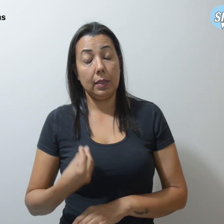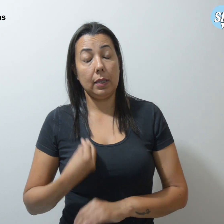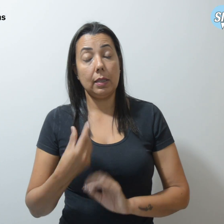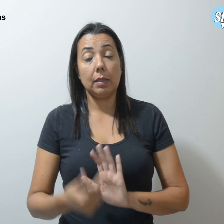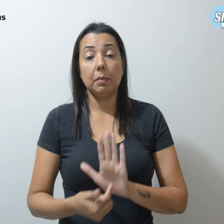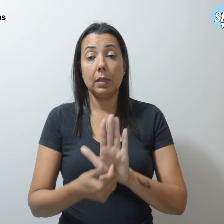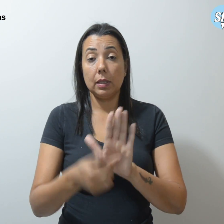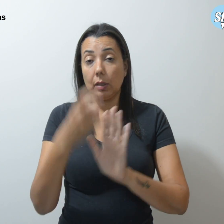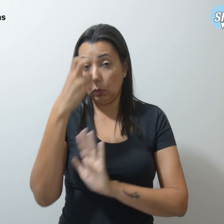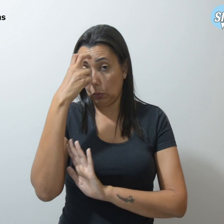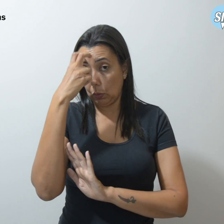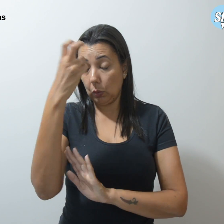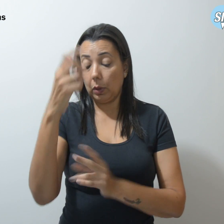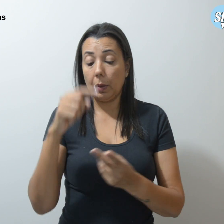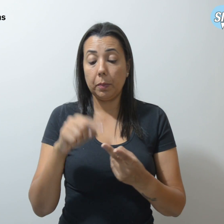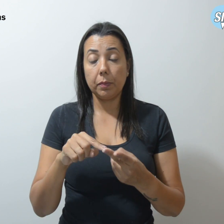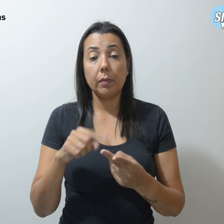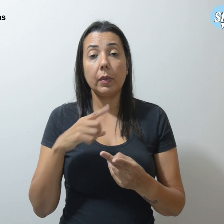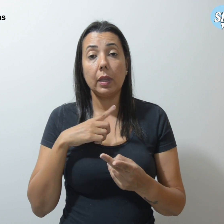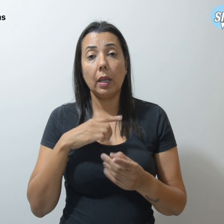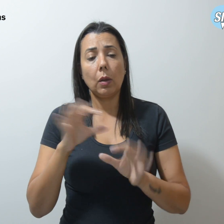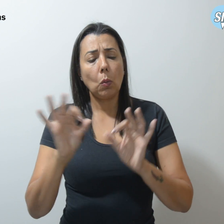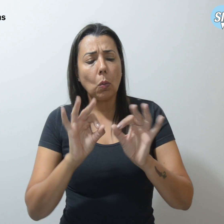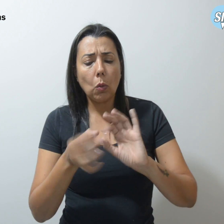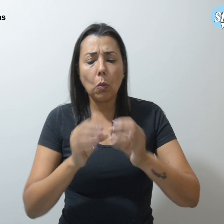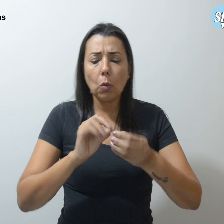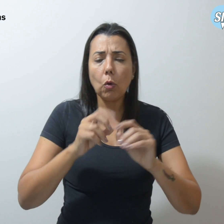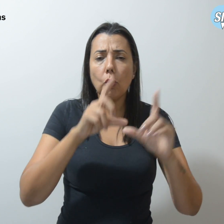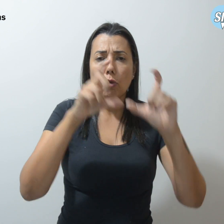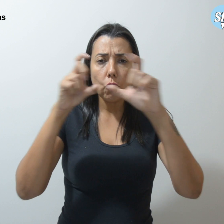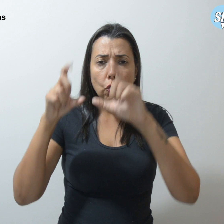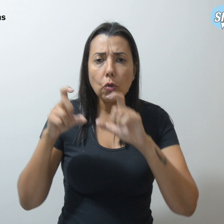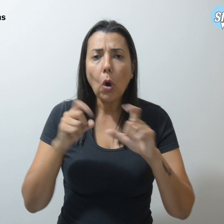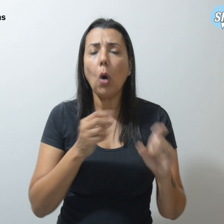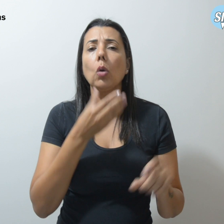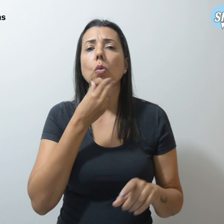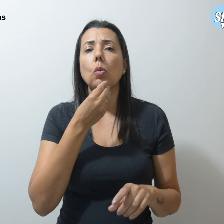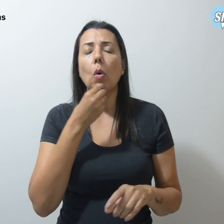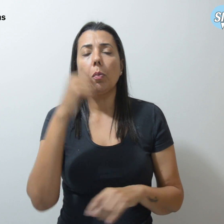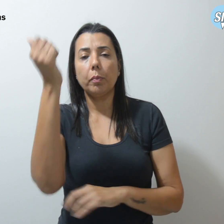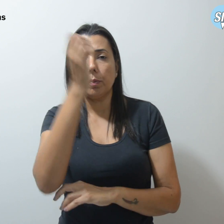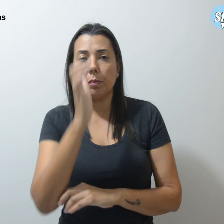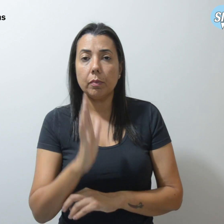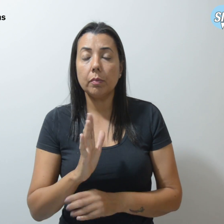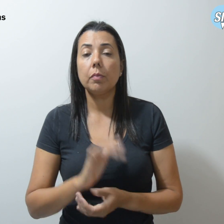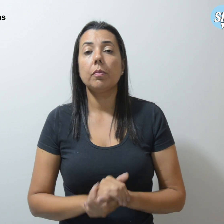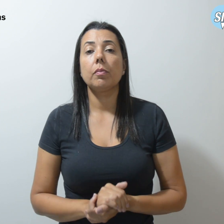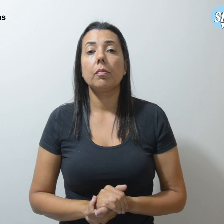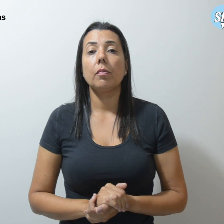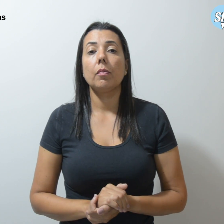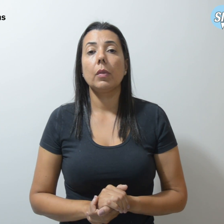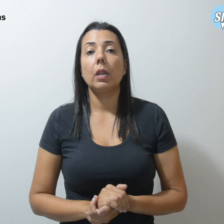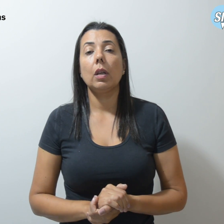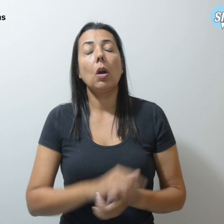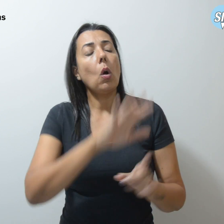cultural, ateliê com fotos de Joaquim Doll no Brasil, roda de homenagem de